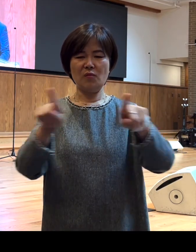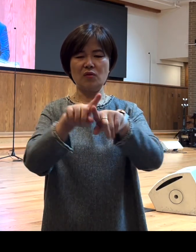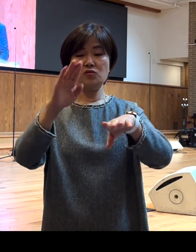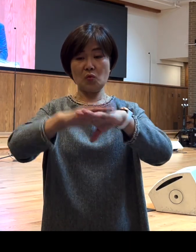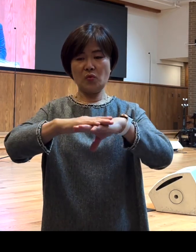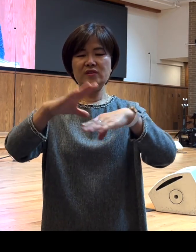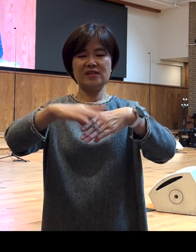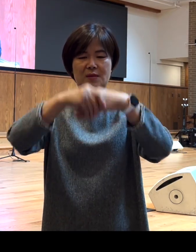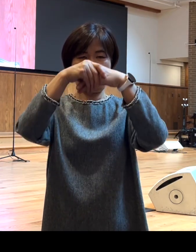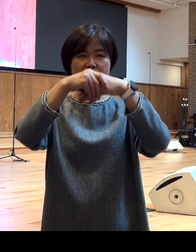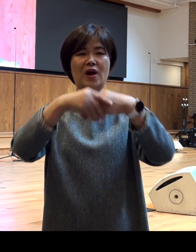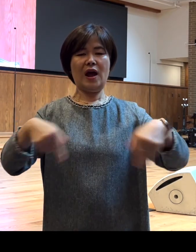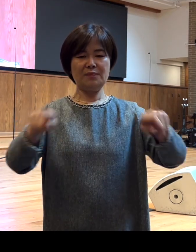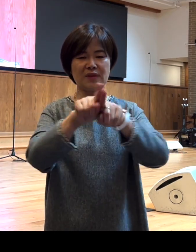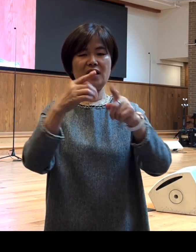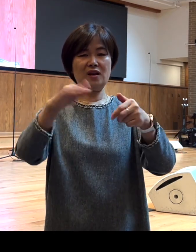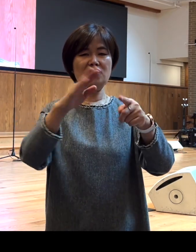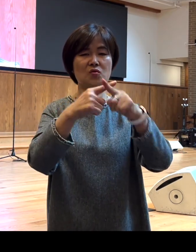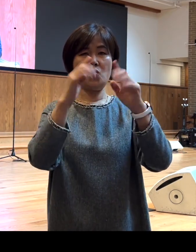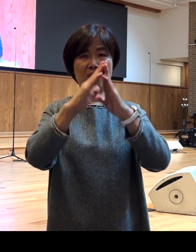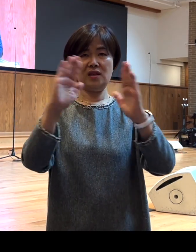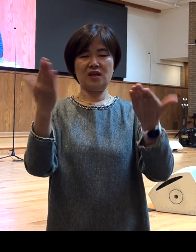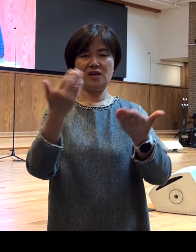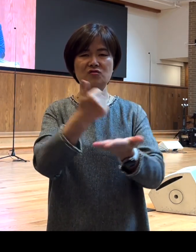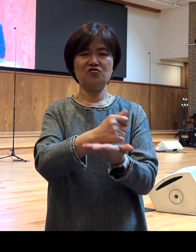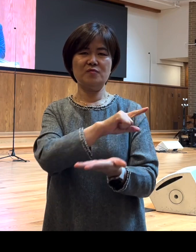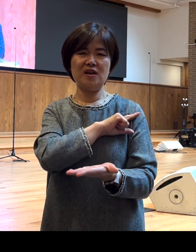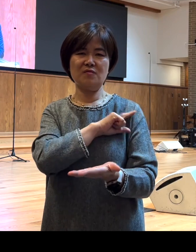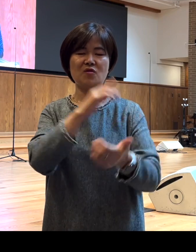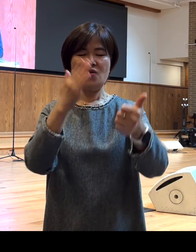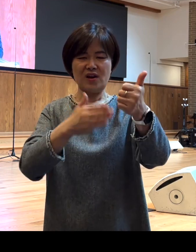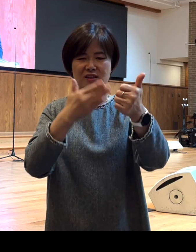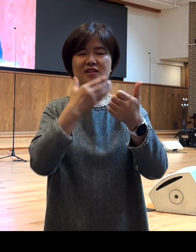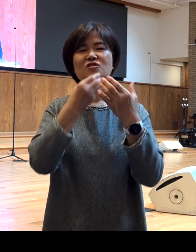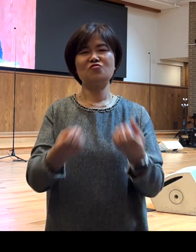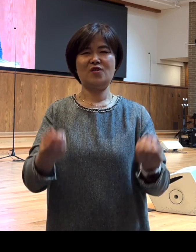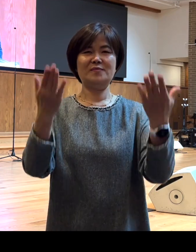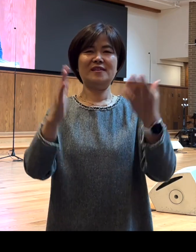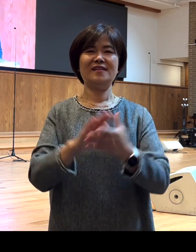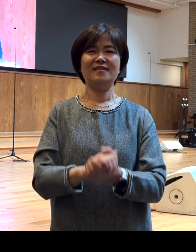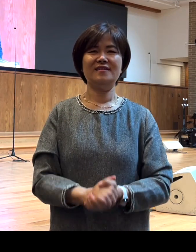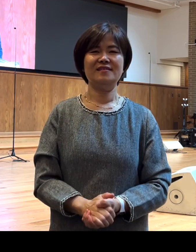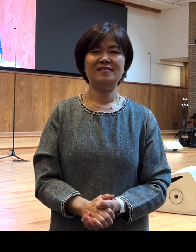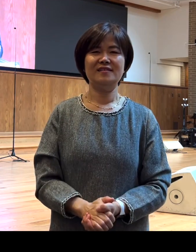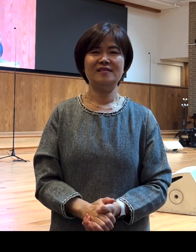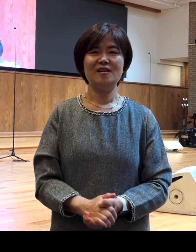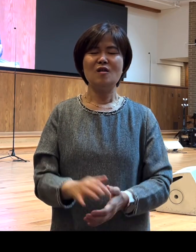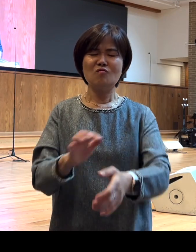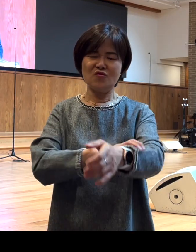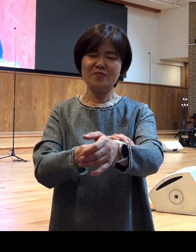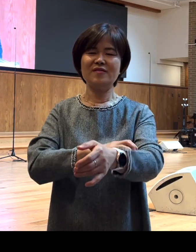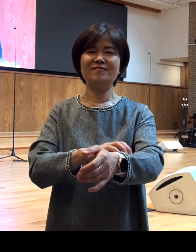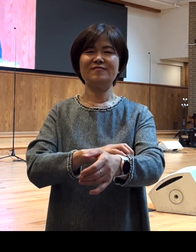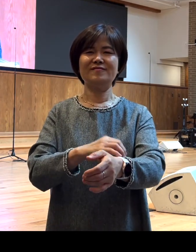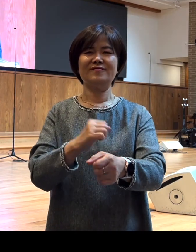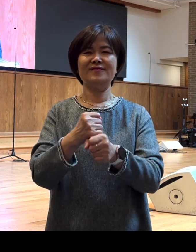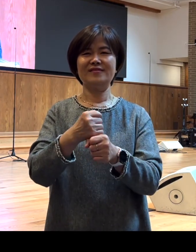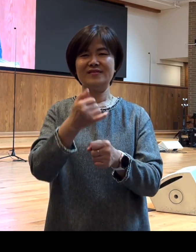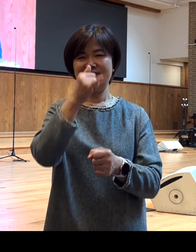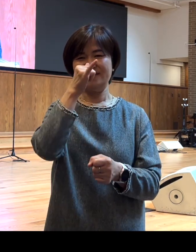함께 가는 교회가 될 수 있기를 주님의 이름으로 간절히 추건합니다 여러분 불편함 없이는요 복음을